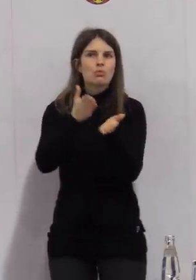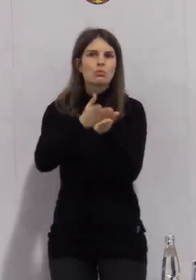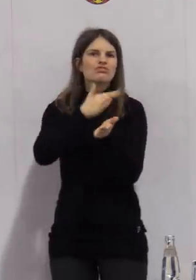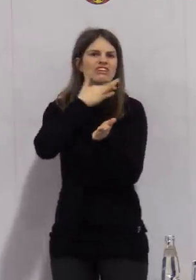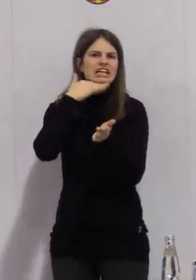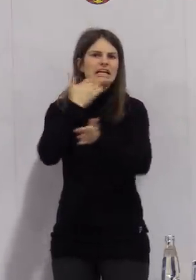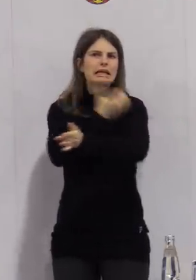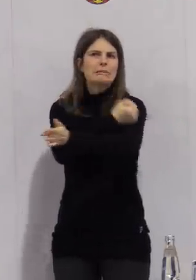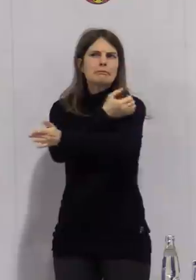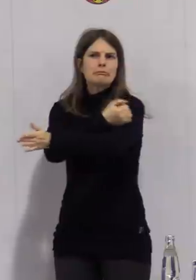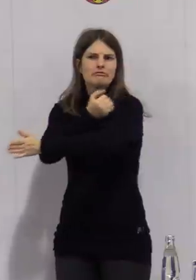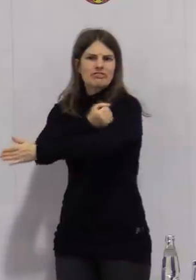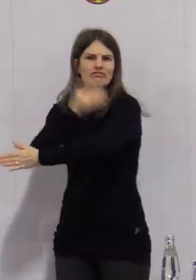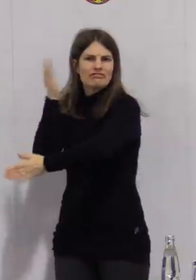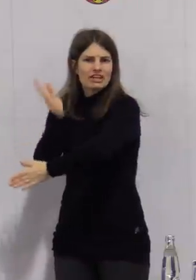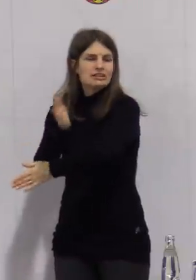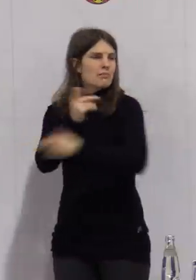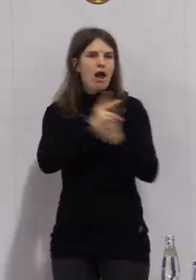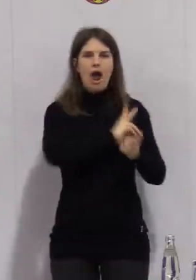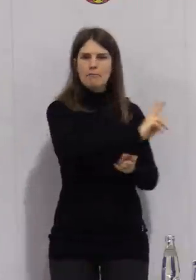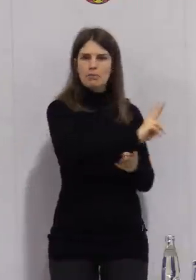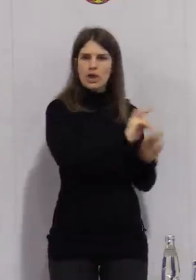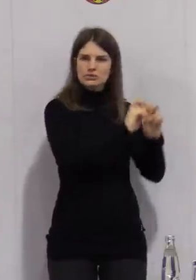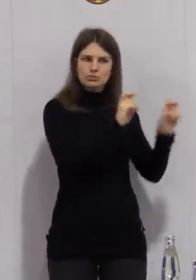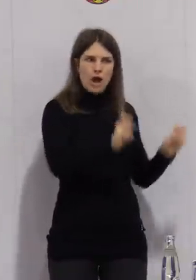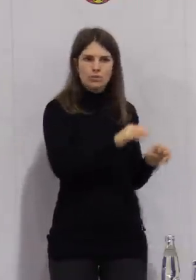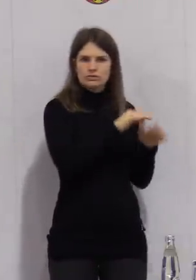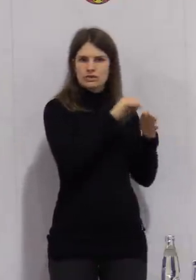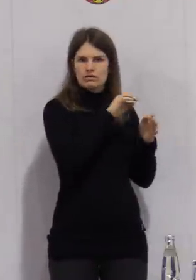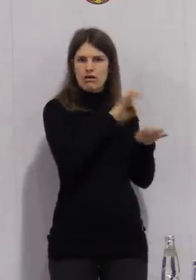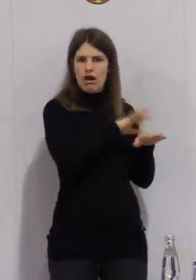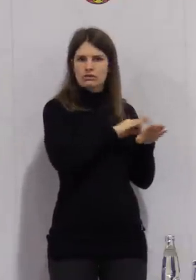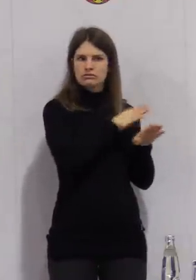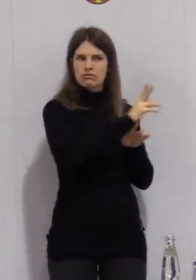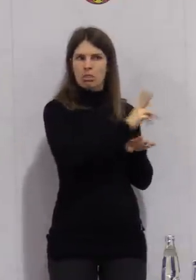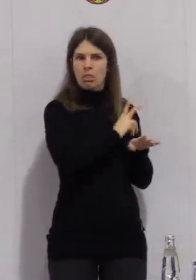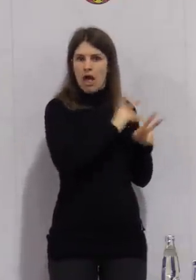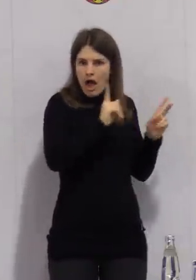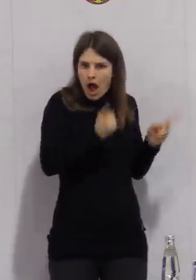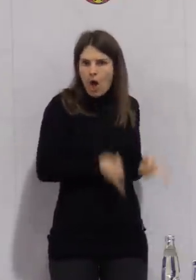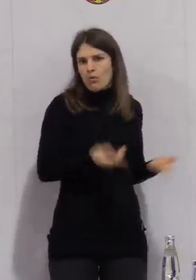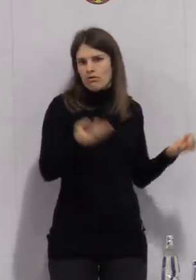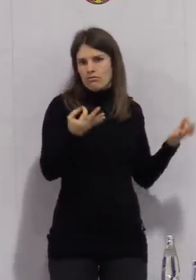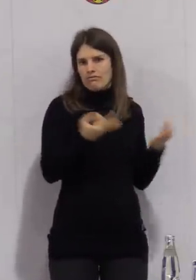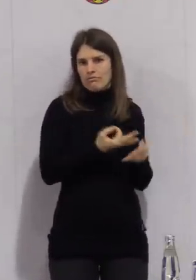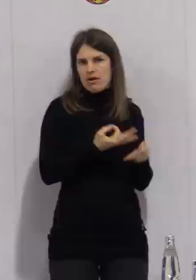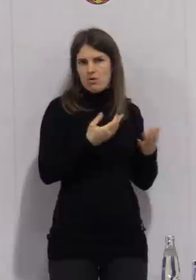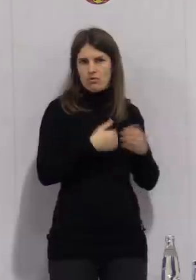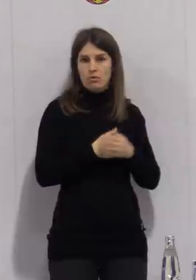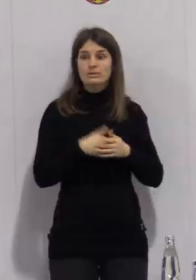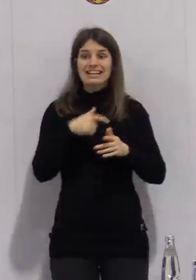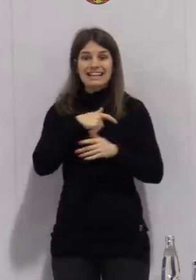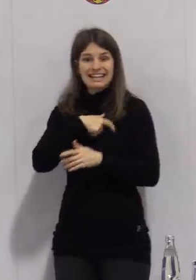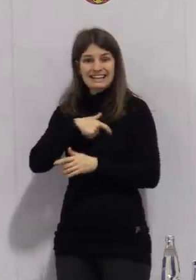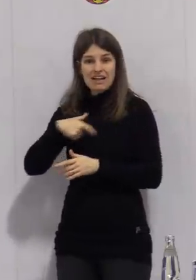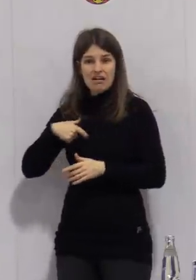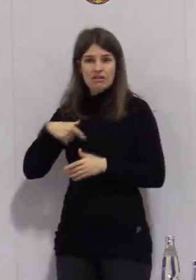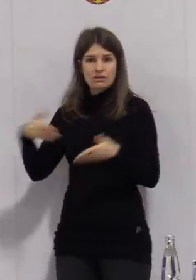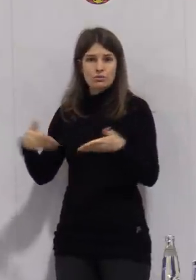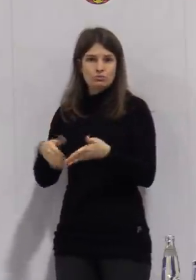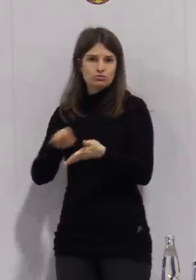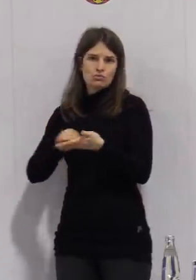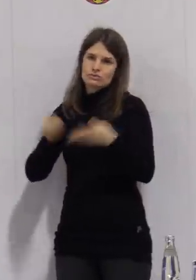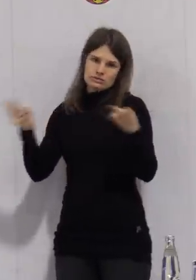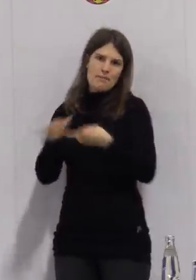sodass auch jetzt hier die ambulante Versorgung stabilisiert werden kann und das Impfen in den Kitas und Grundschulen, das